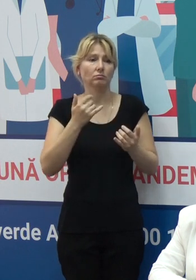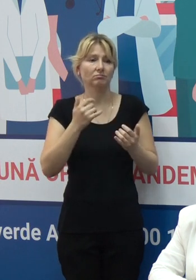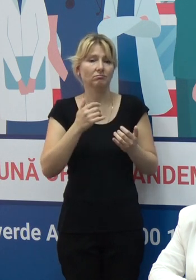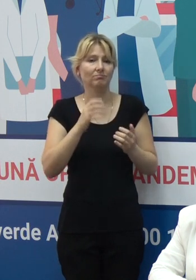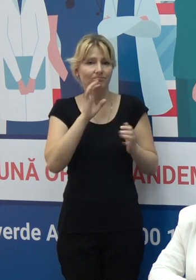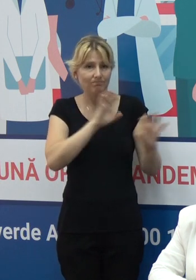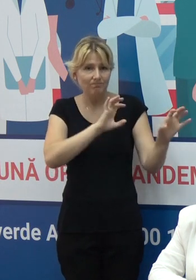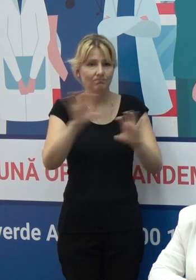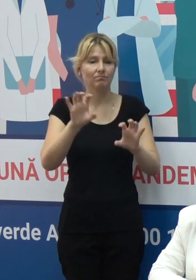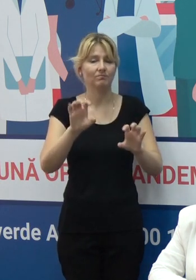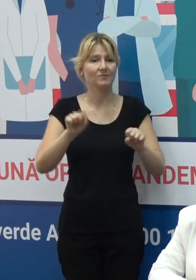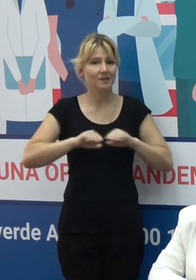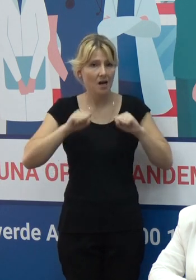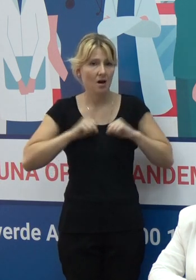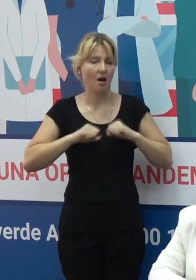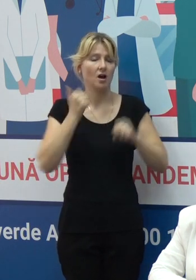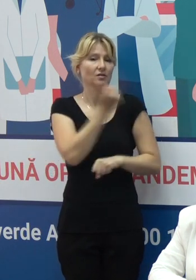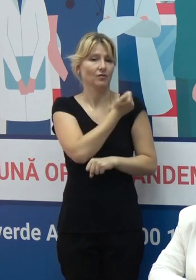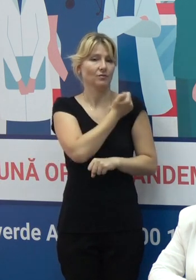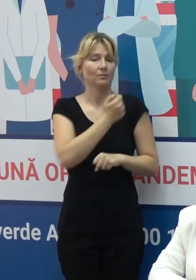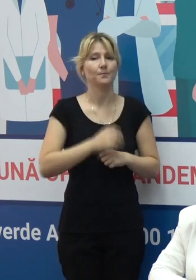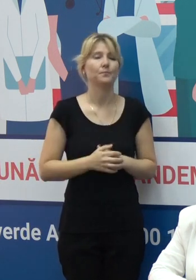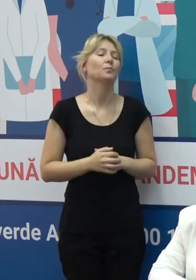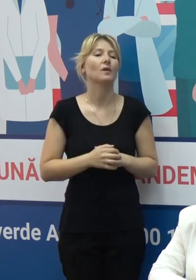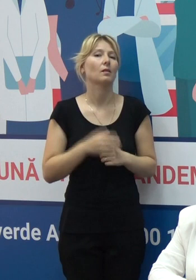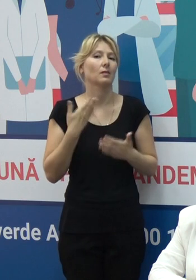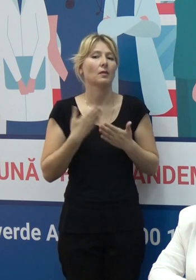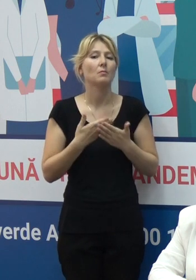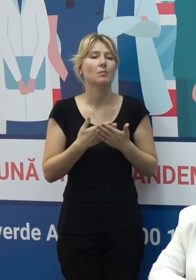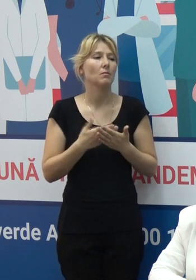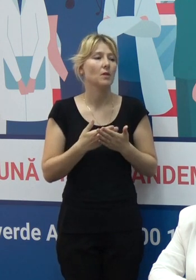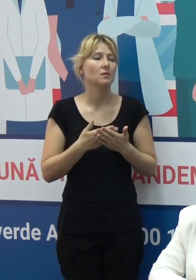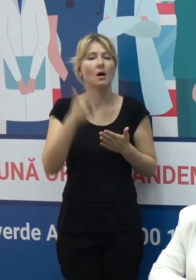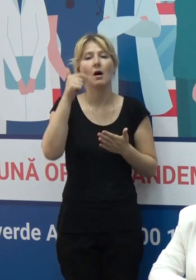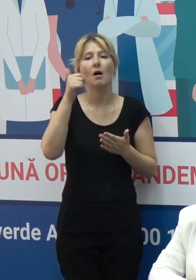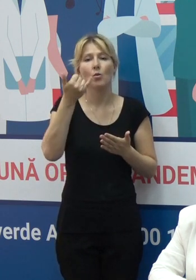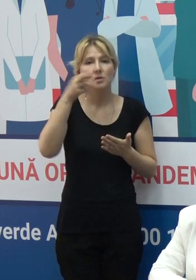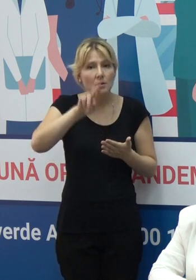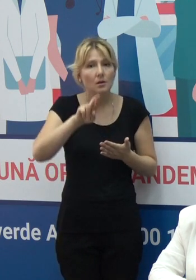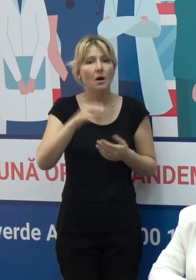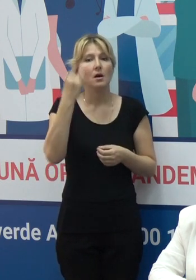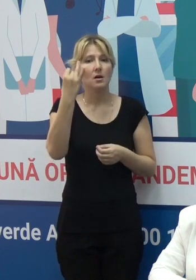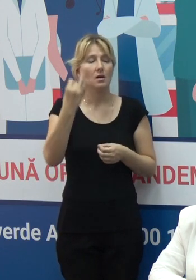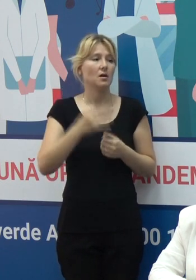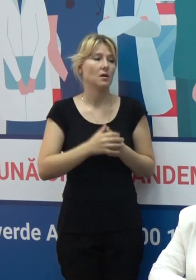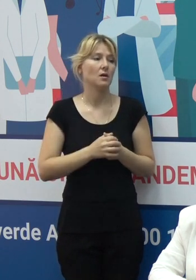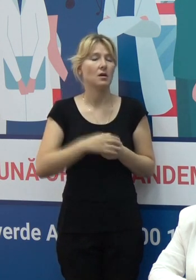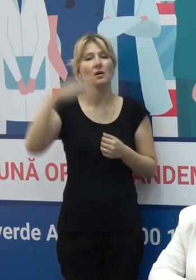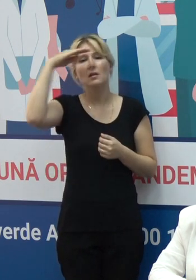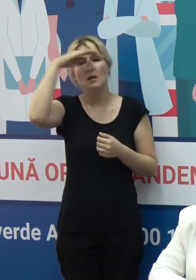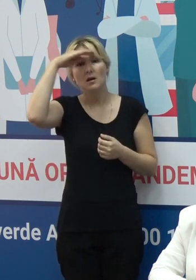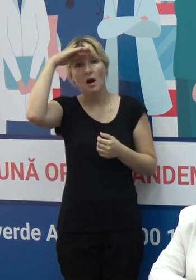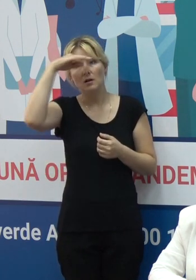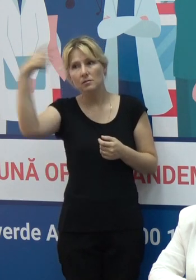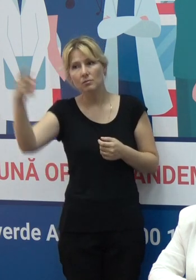și mă refer aici la regiunile Găgăuzea și teritoriile adeacenți, unde